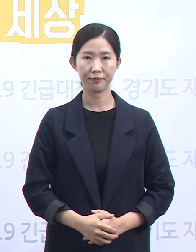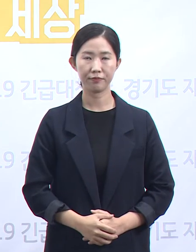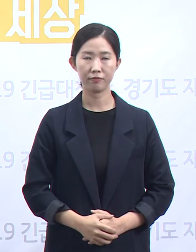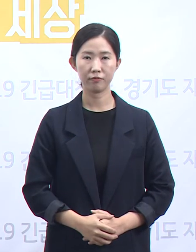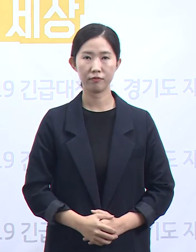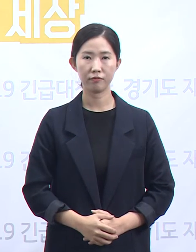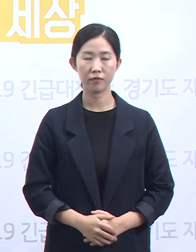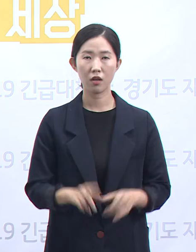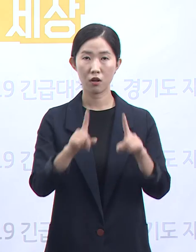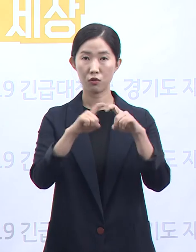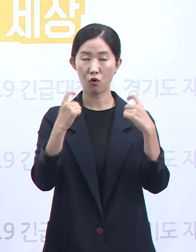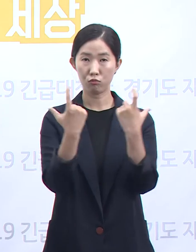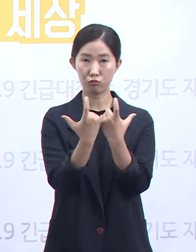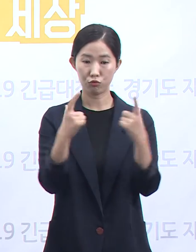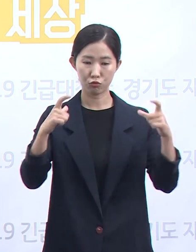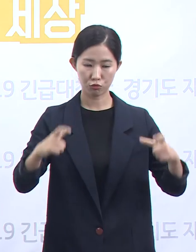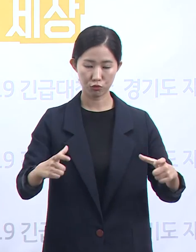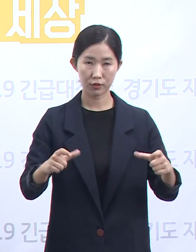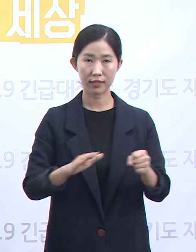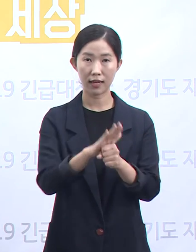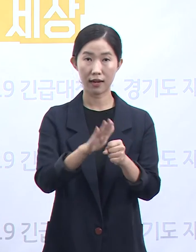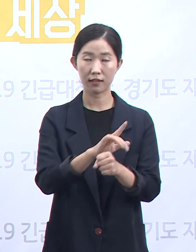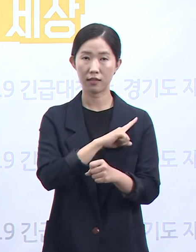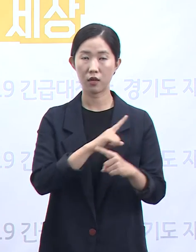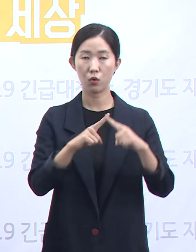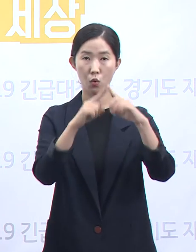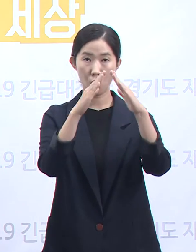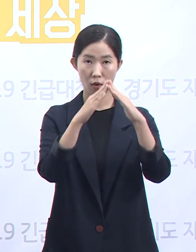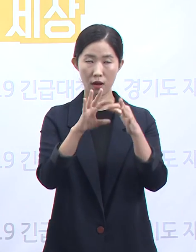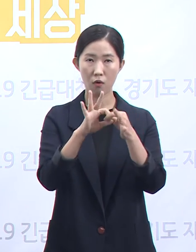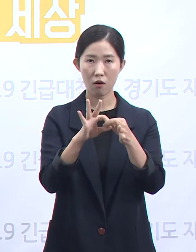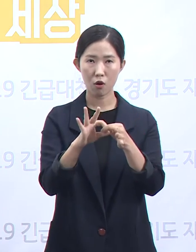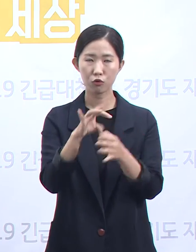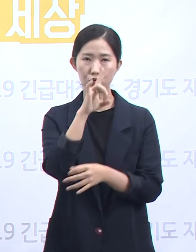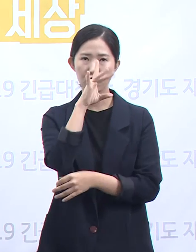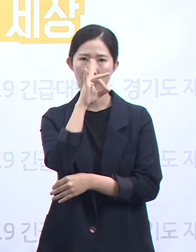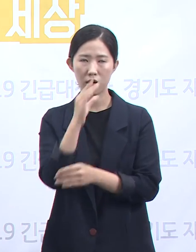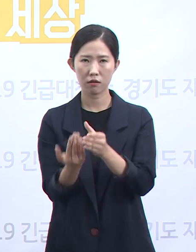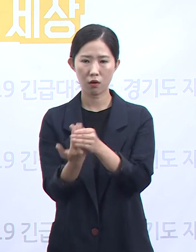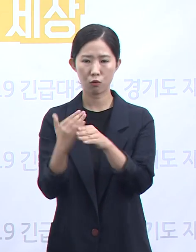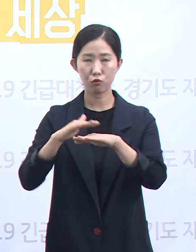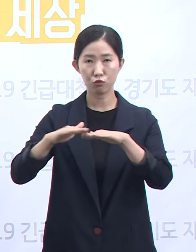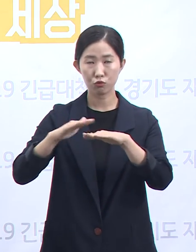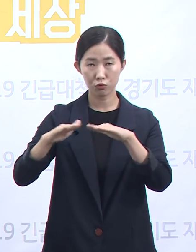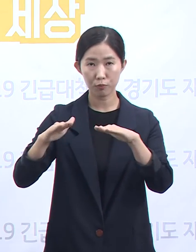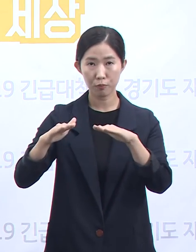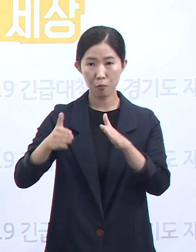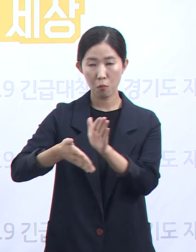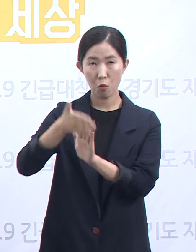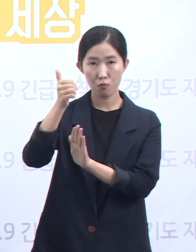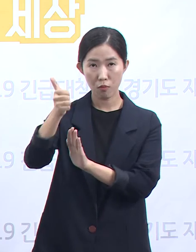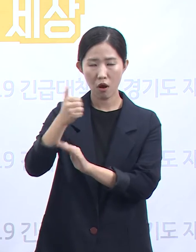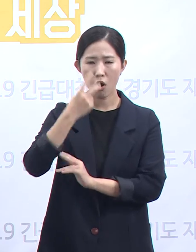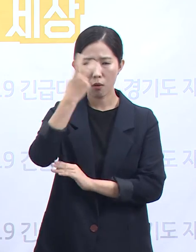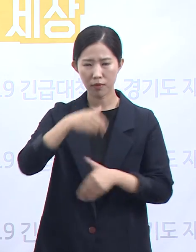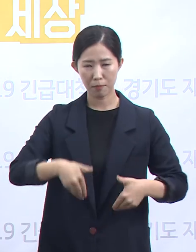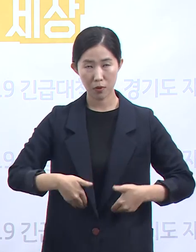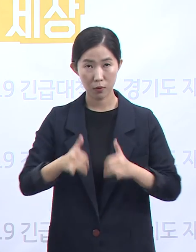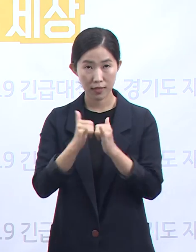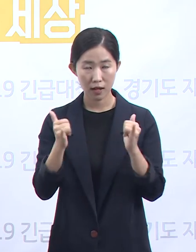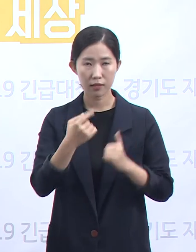성북구 사랑제일교회와 관련해서 중수본으로부터 통보받은 검사 대상자 1350명 중